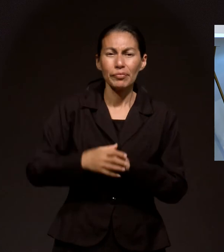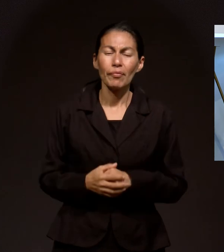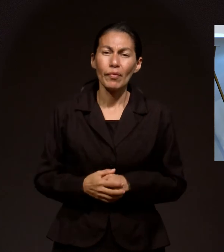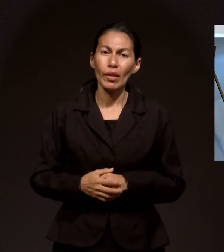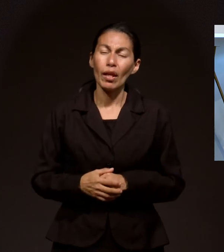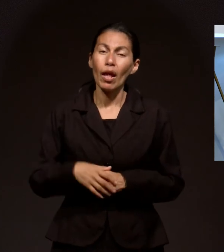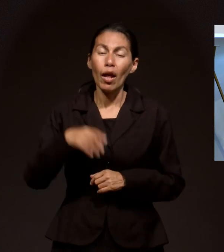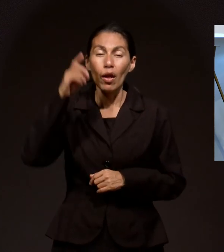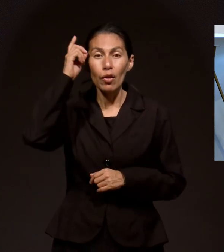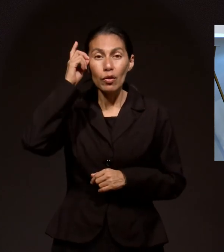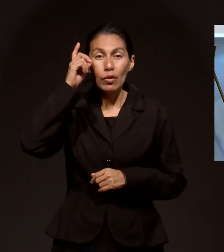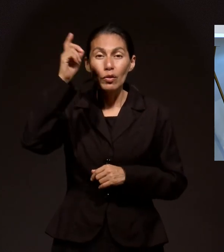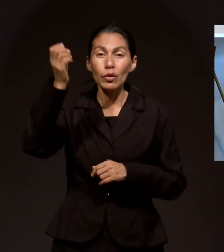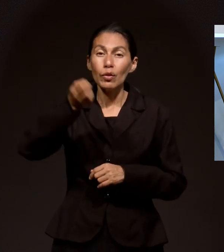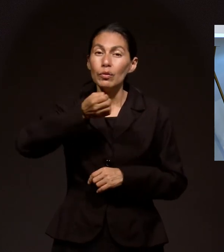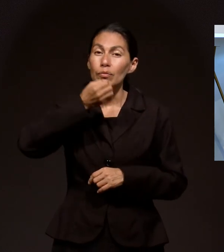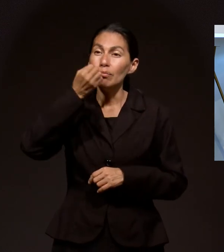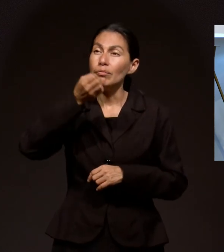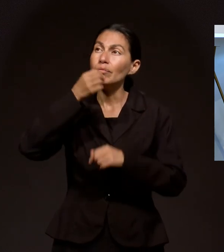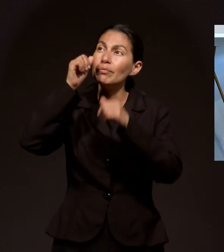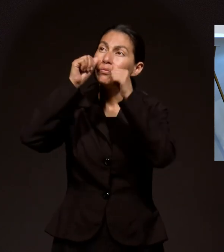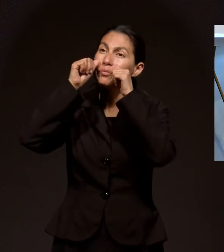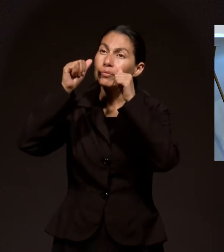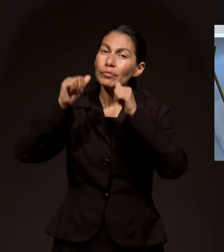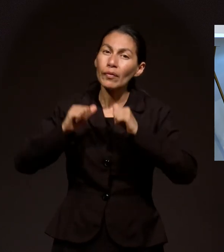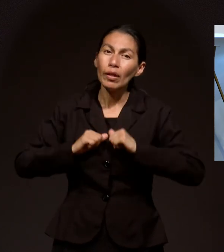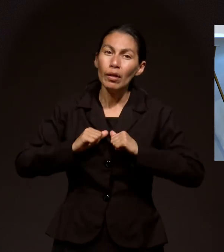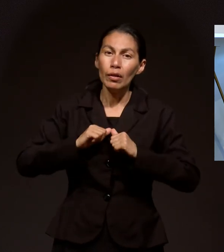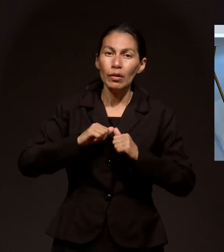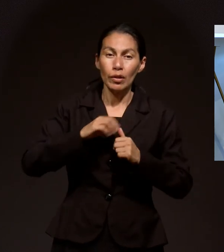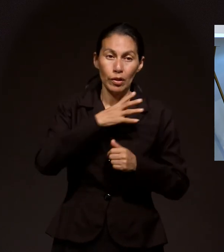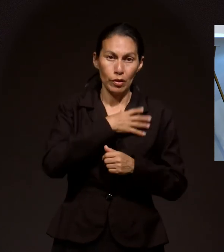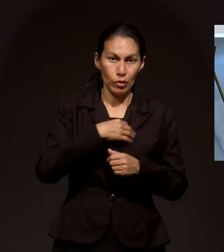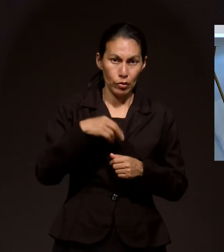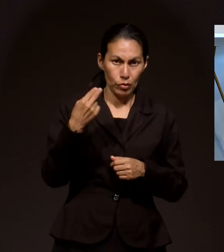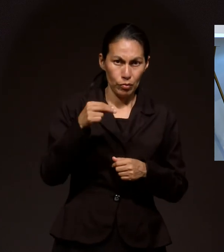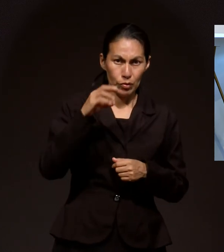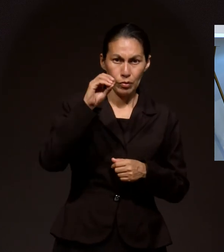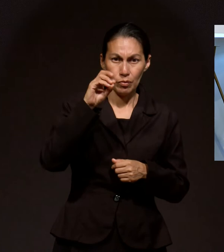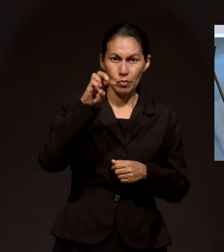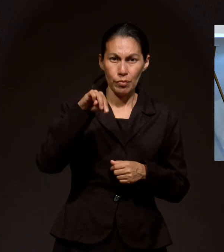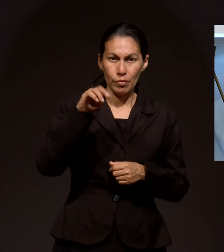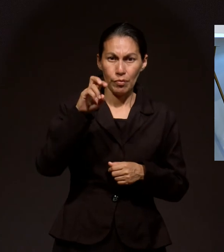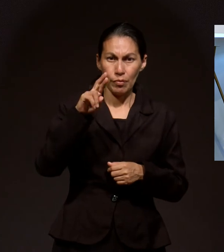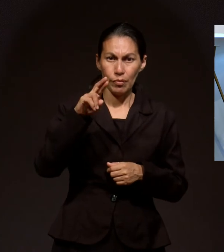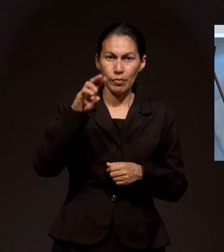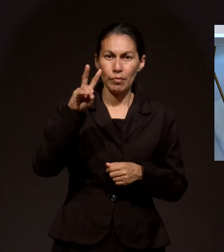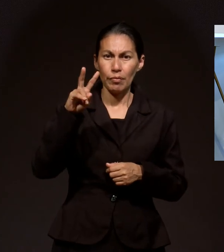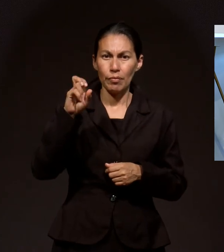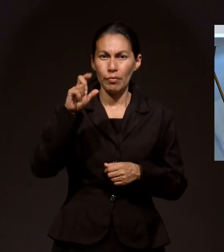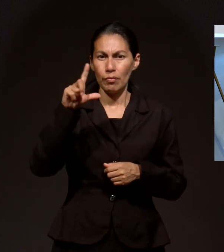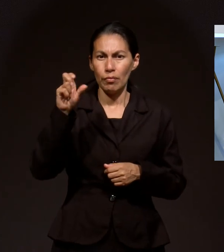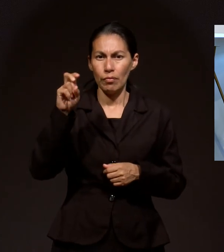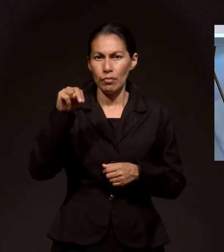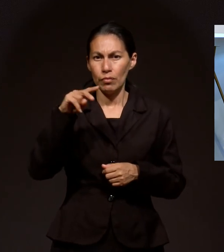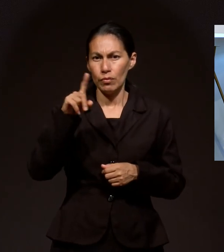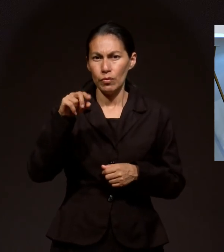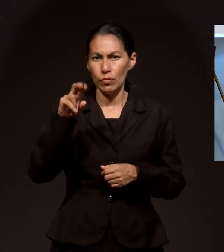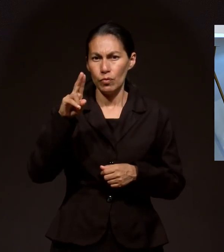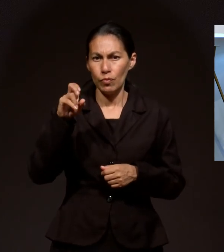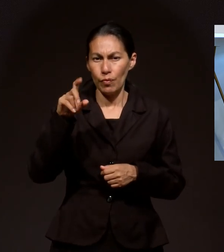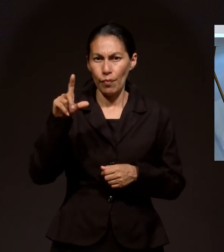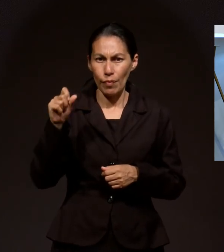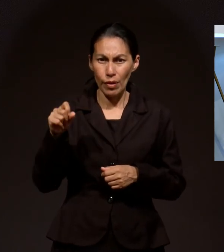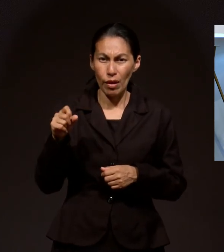bendición De que Dios Escuchó Nuestra oración Por mi hijo Omar Valenzuela Amén El cual estaba